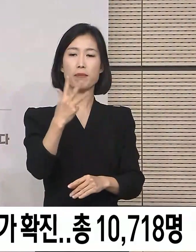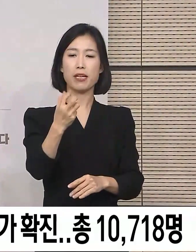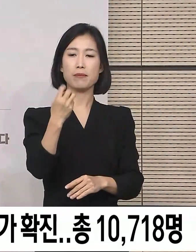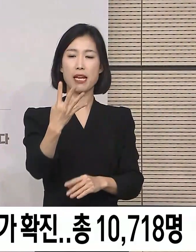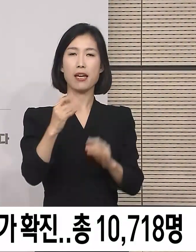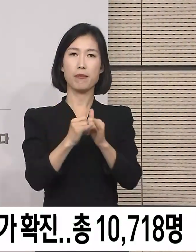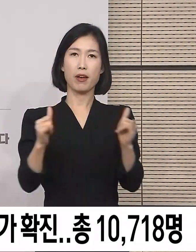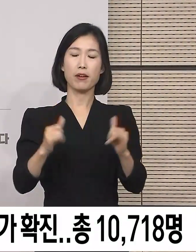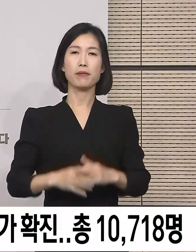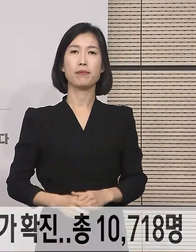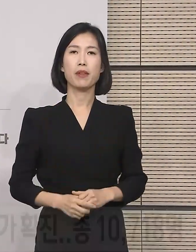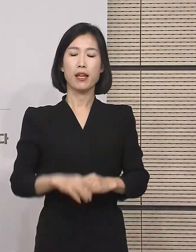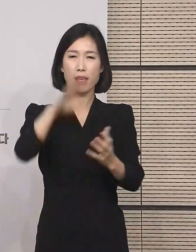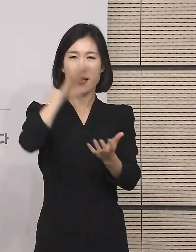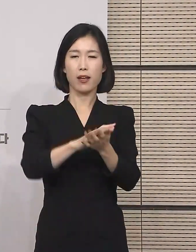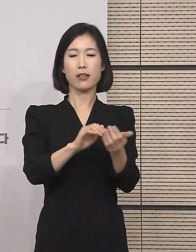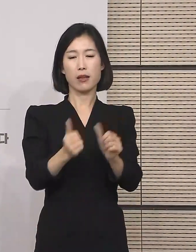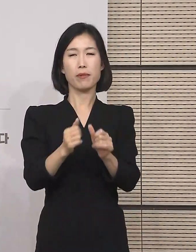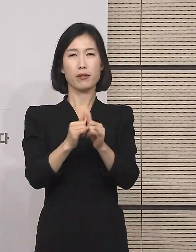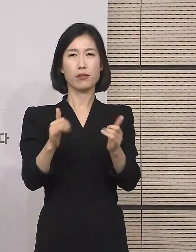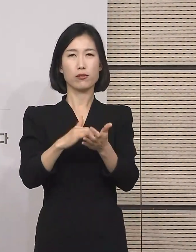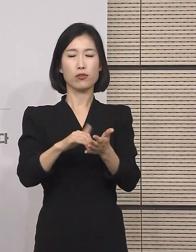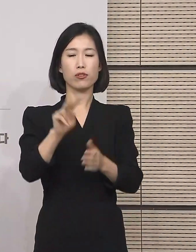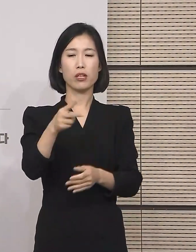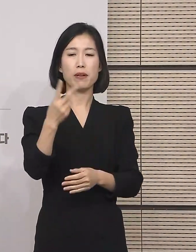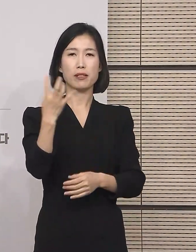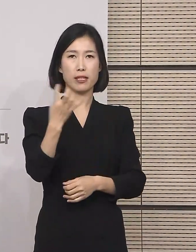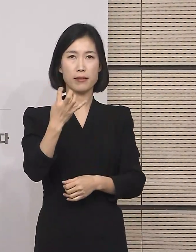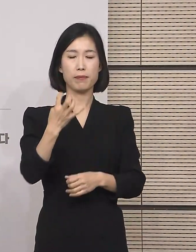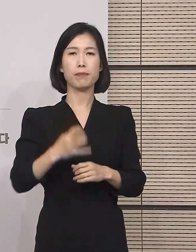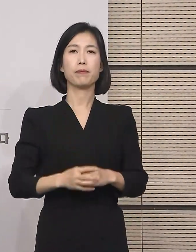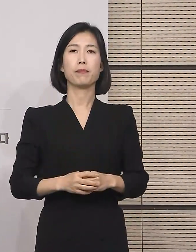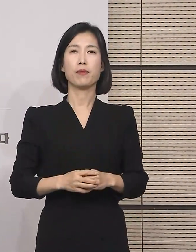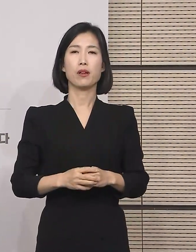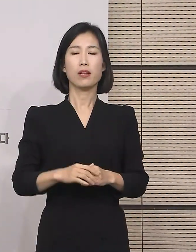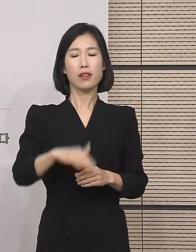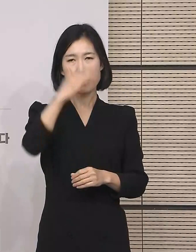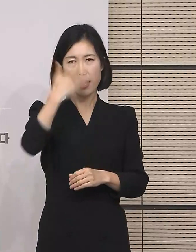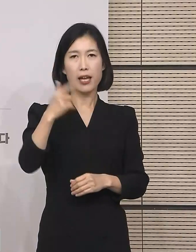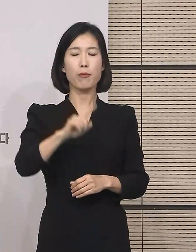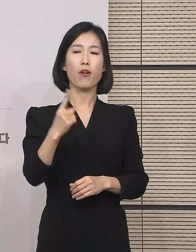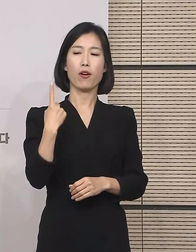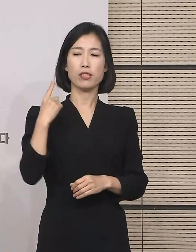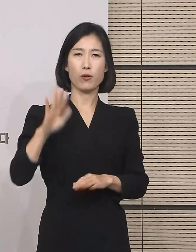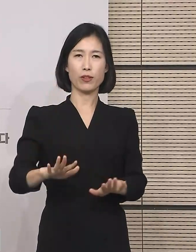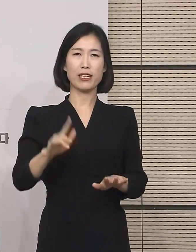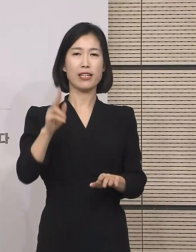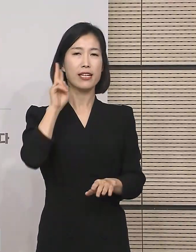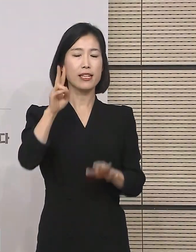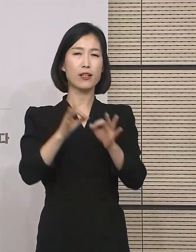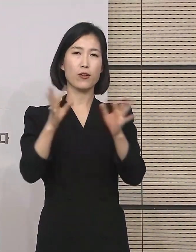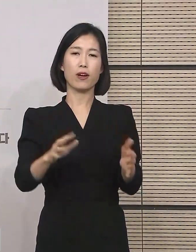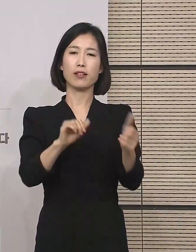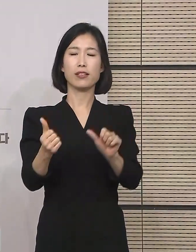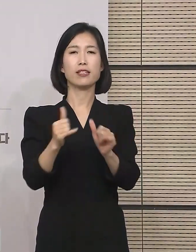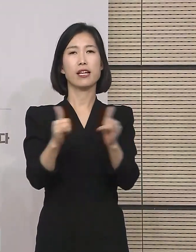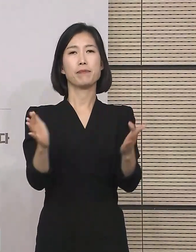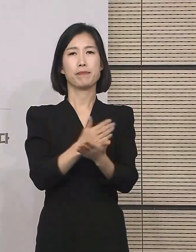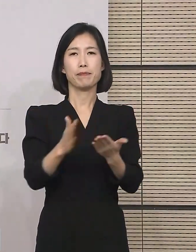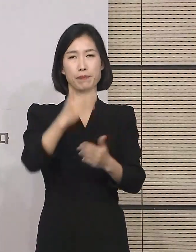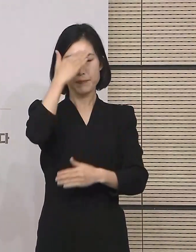총 사망자 수는 240명이고 다행히 이틀 연속 사망자는 발생하지 않았습니다.